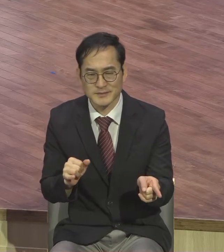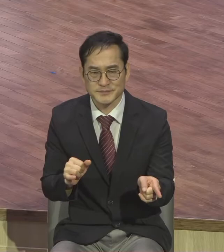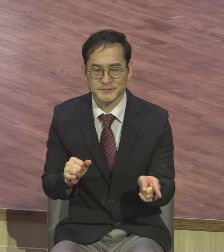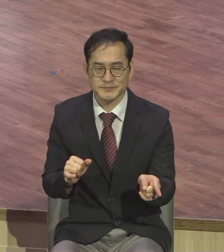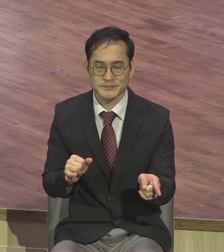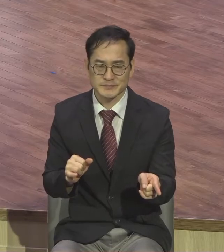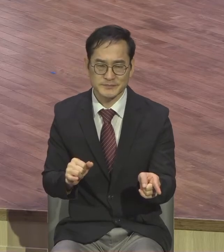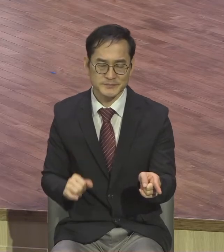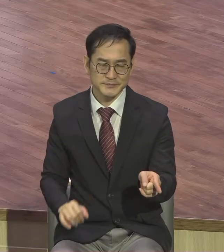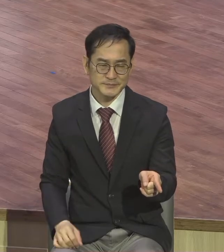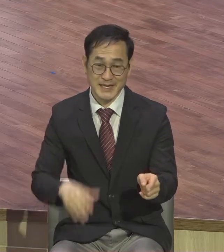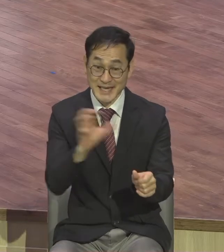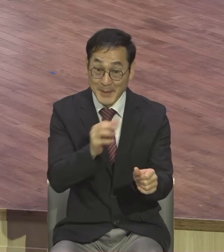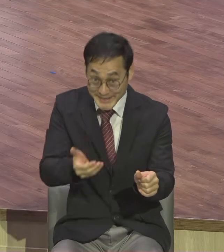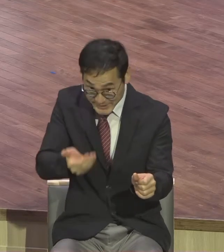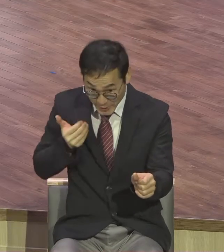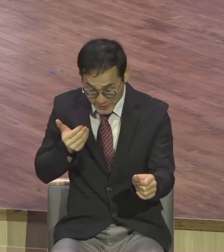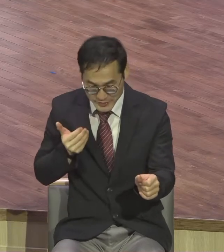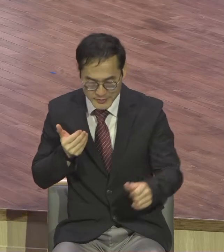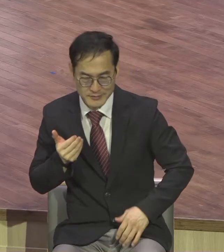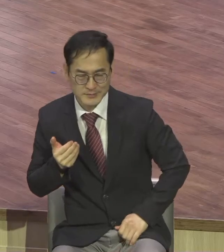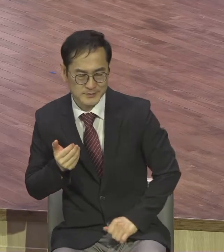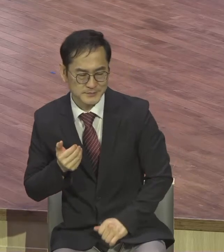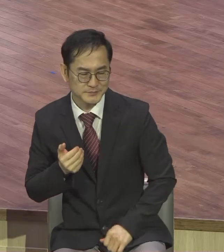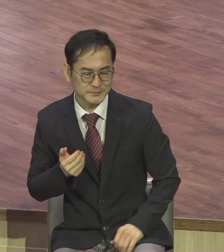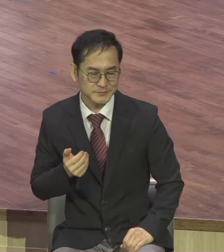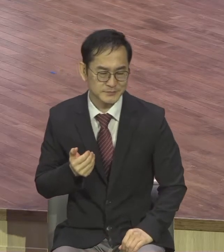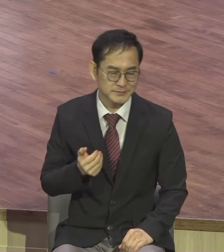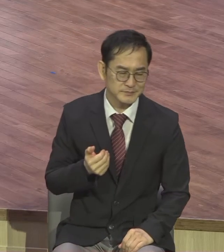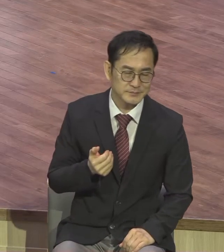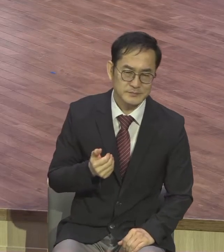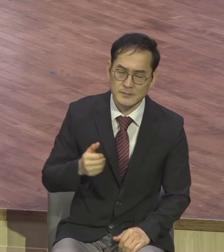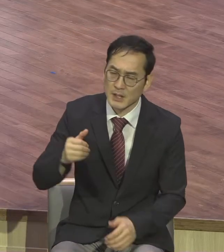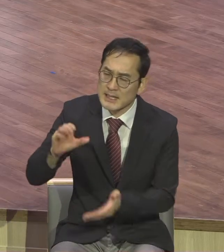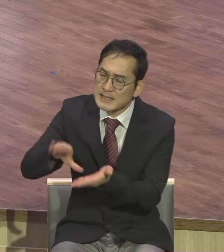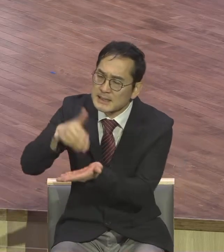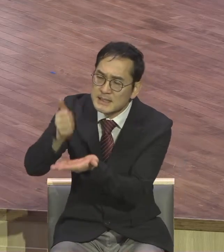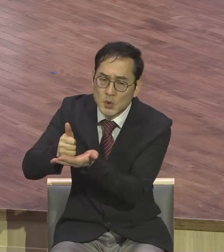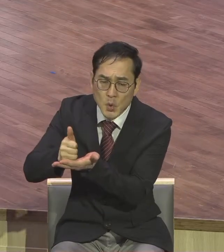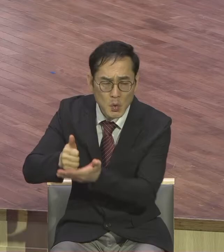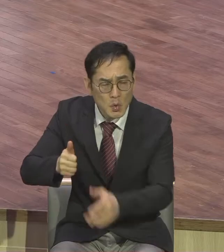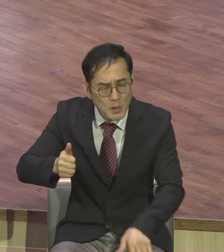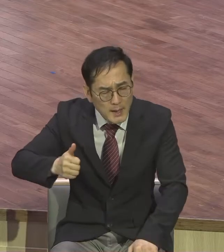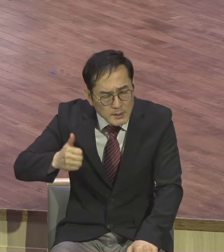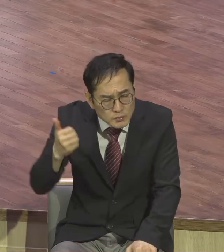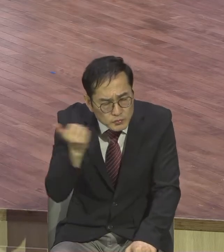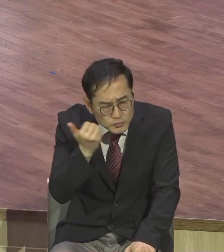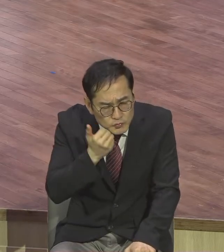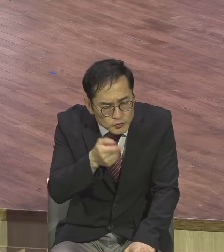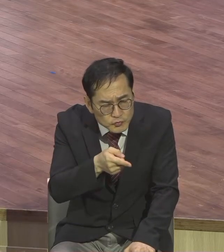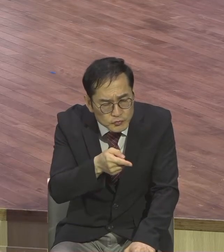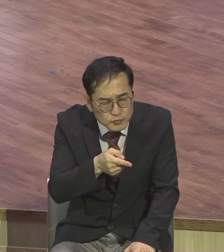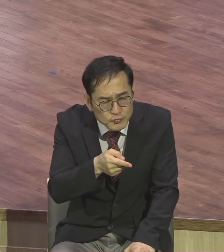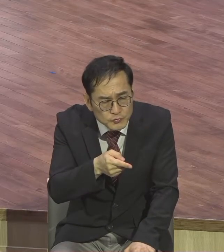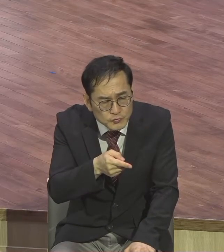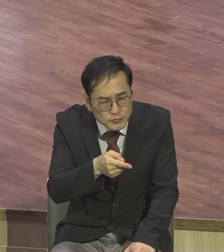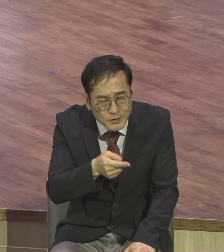보면 정말 그리스도가 누구인지 여기에 대해서 질문을 이들에게 던졌습니다